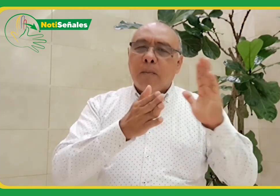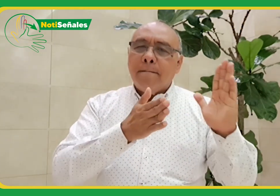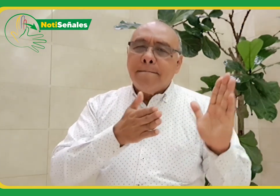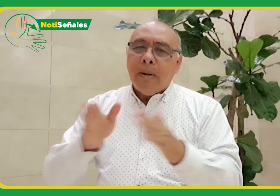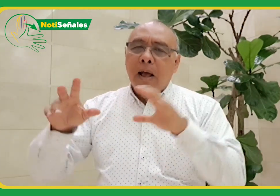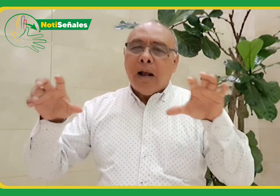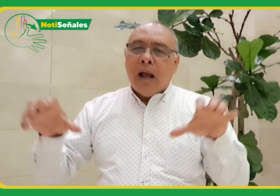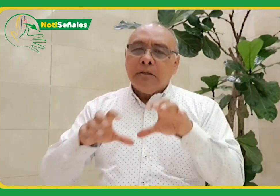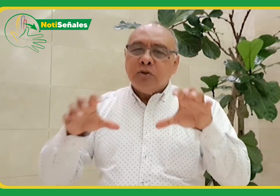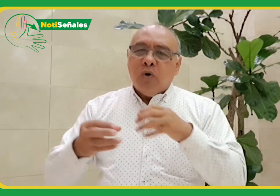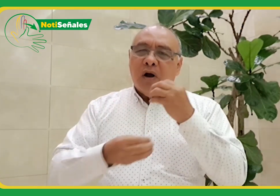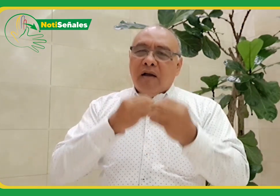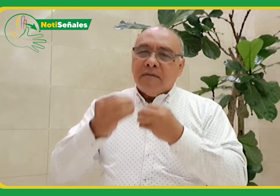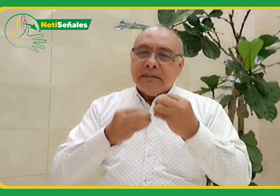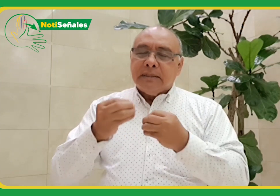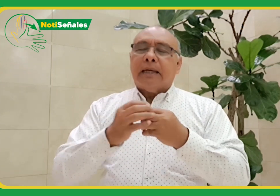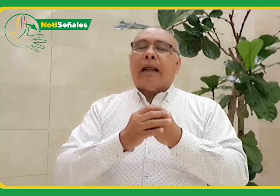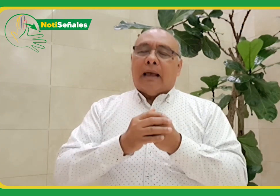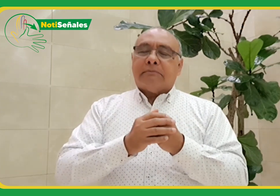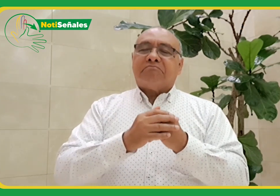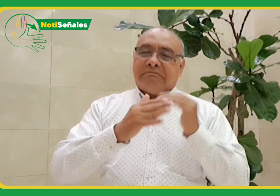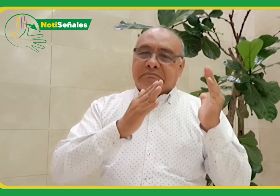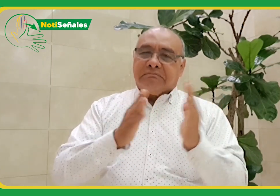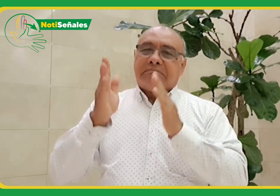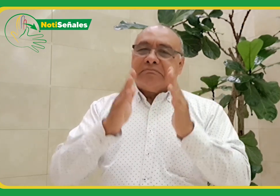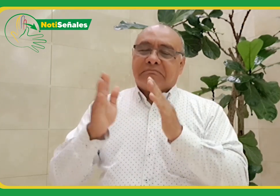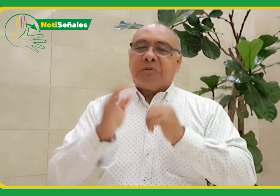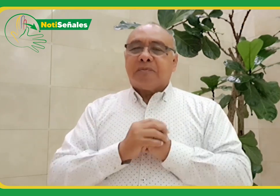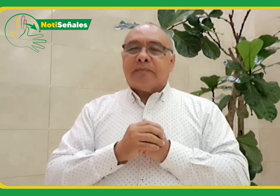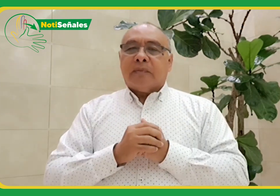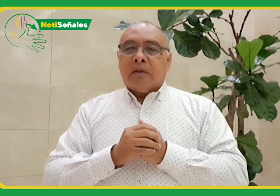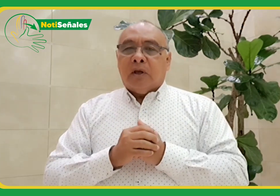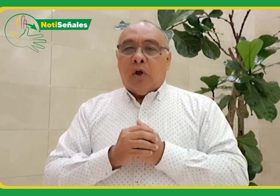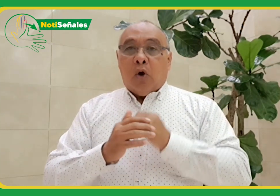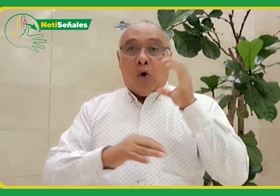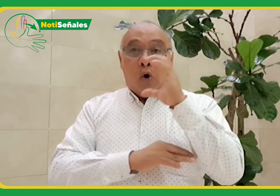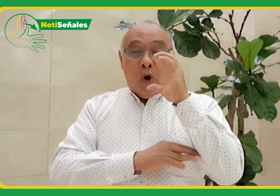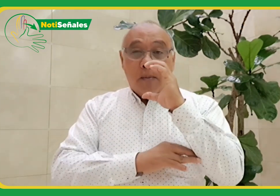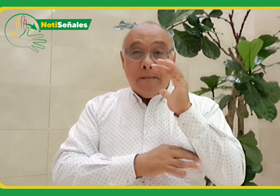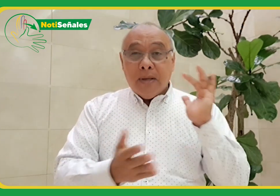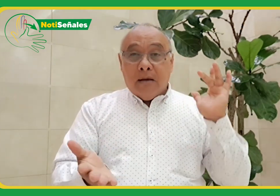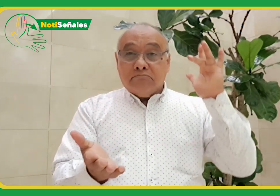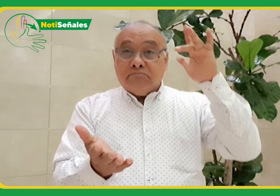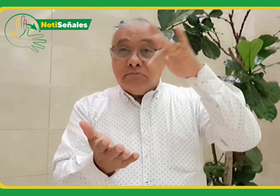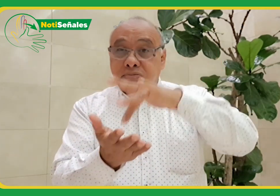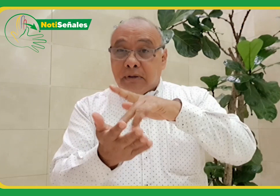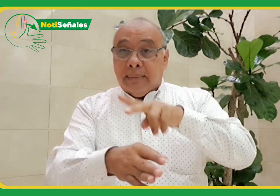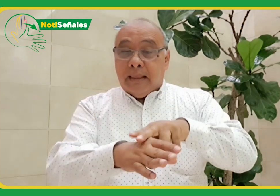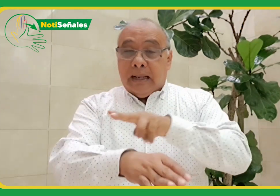cuatro años y las acciones a realizar para esta asamblea colombiano tuvo delegados de manera